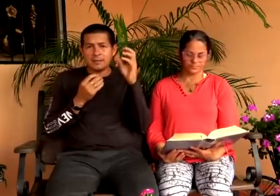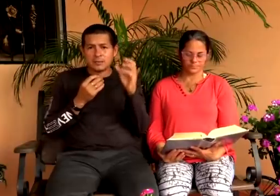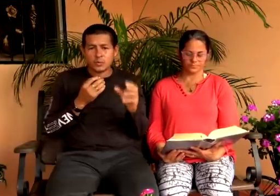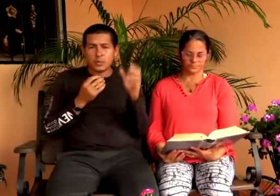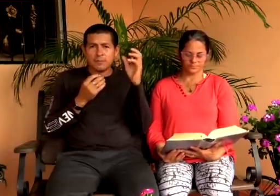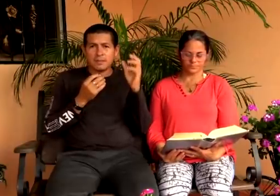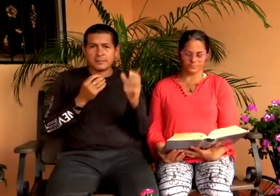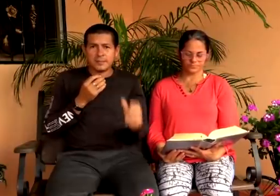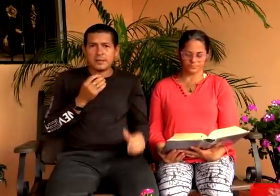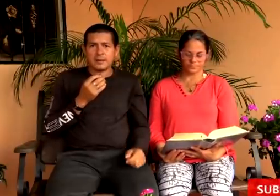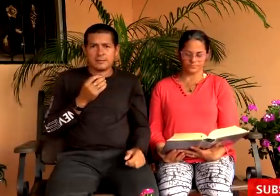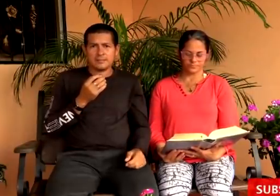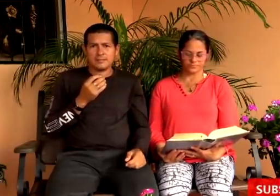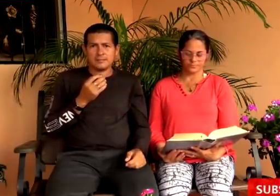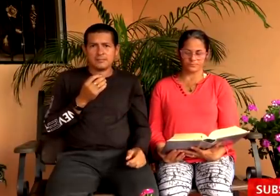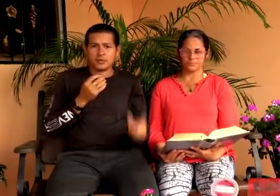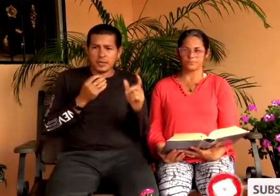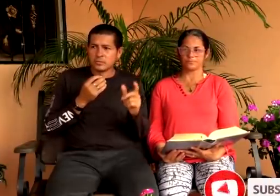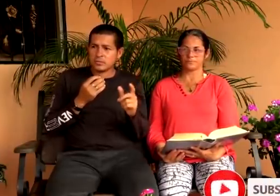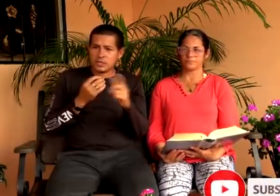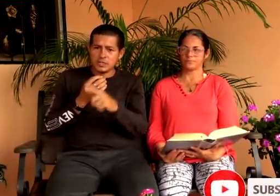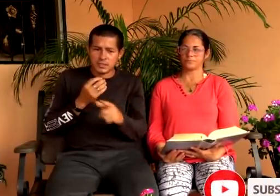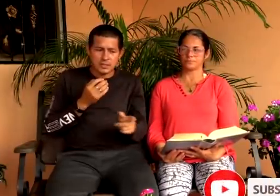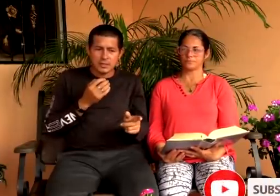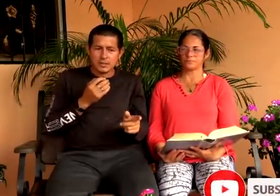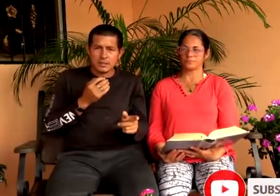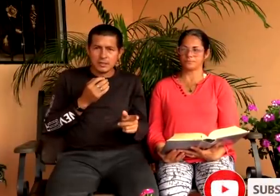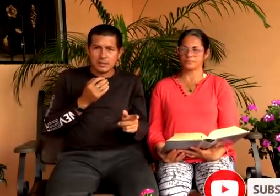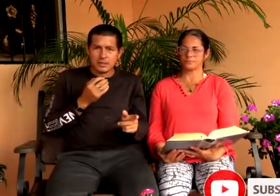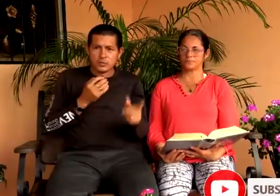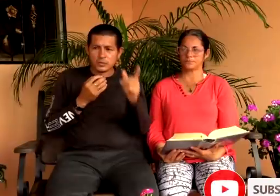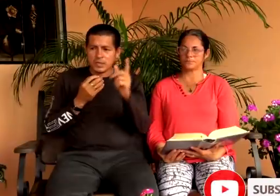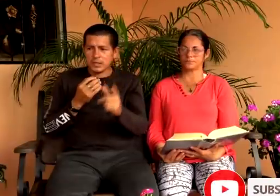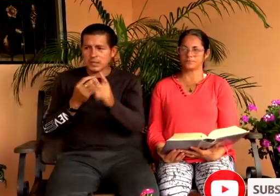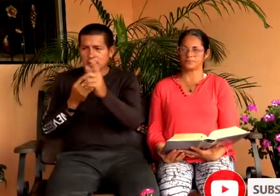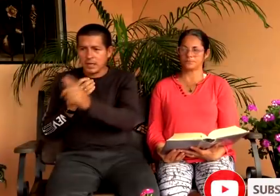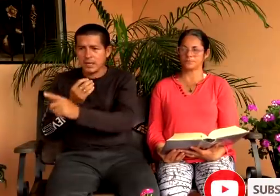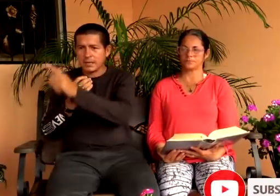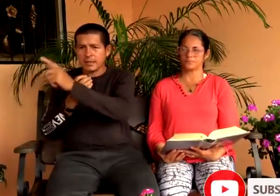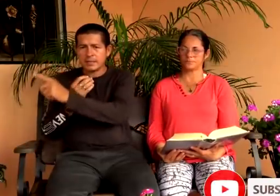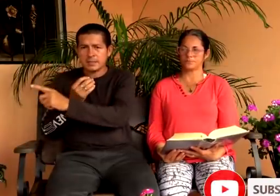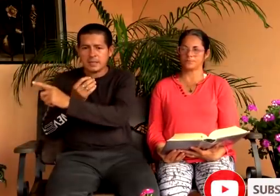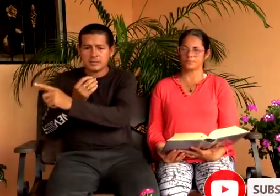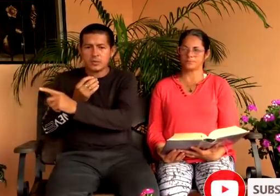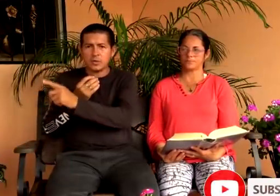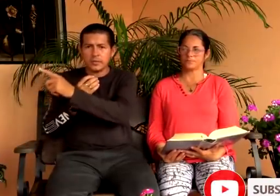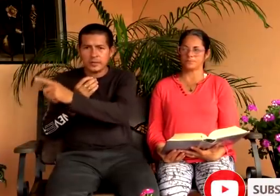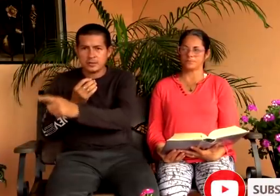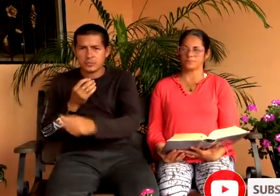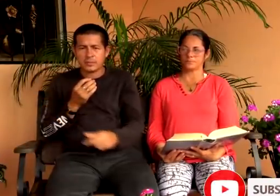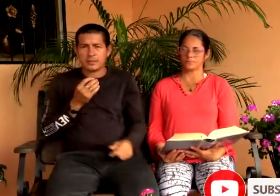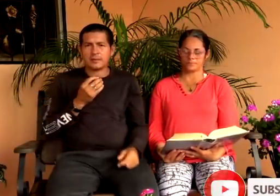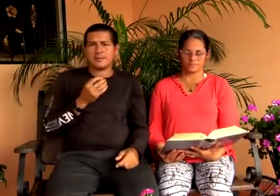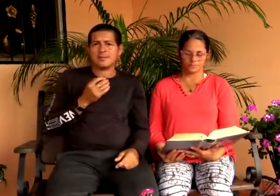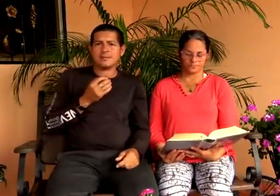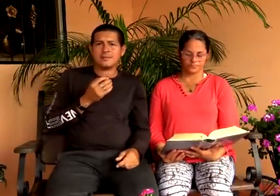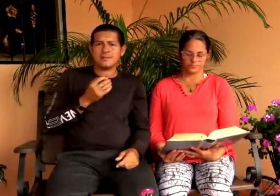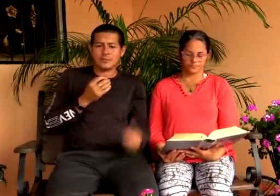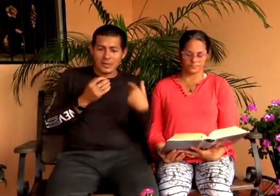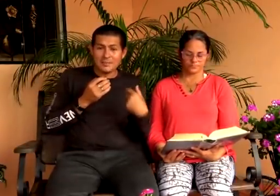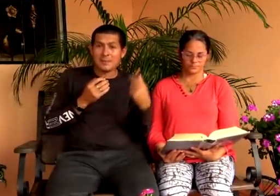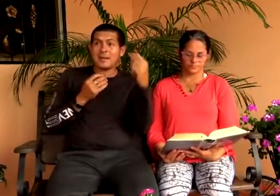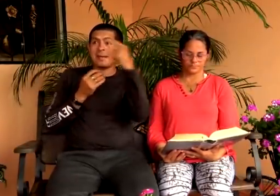el padre de toda mentira por eso dice ustedes quieren realizar las obras de su padre